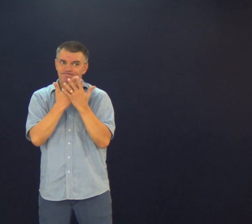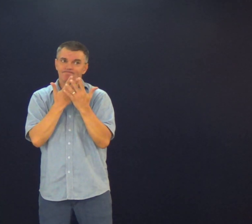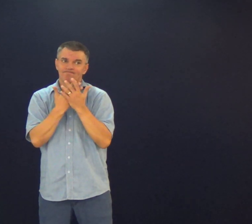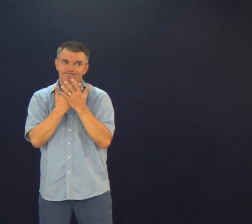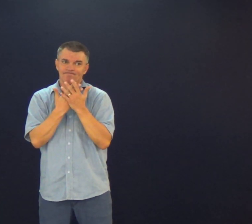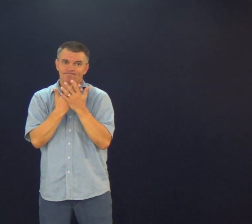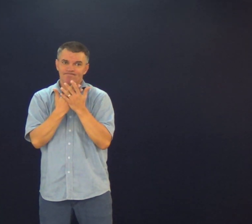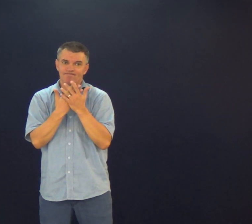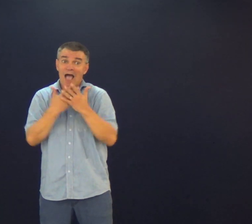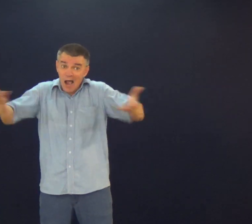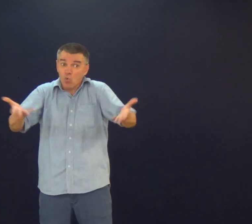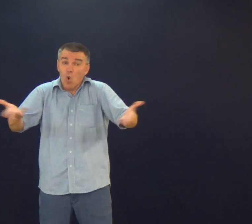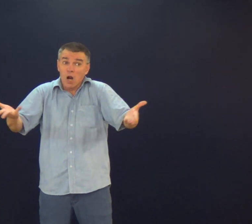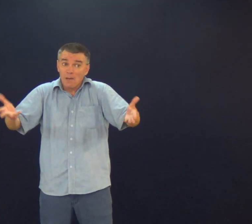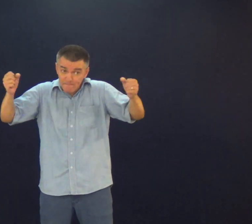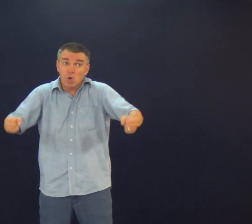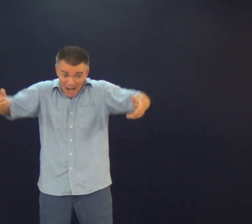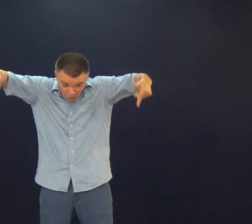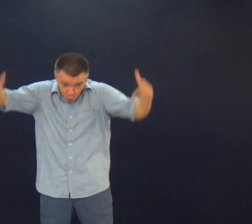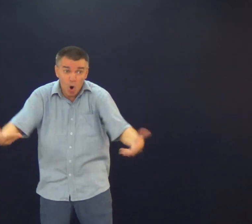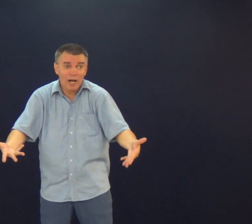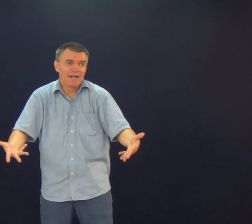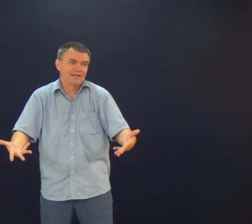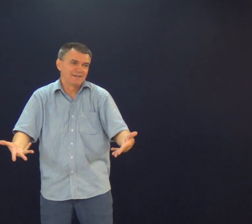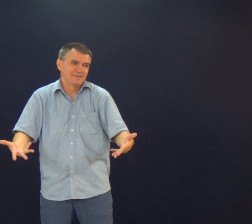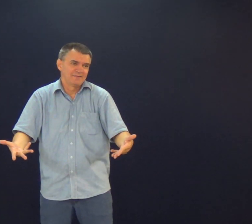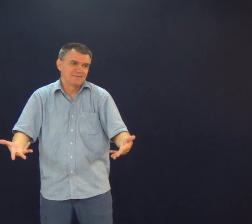Você precisa orar Agora Faz isso agora